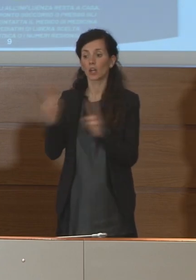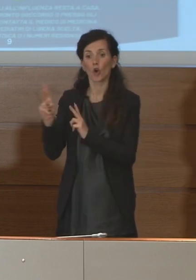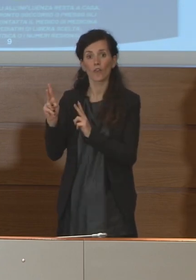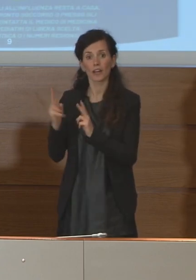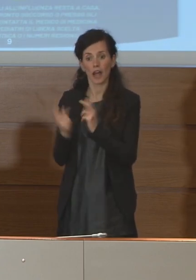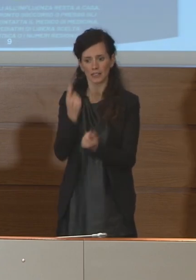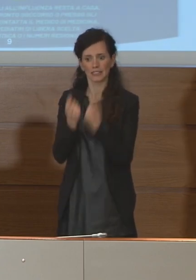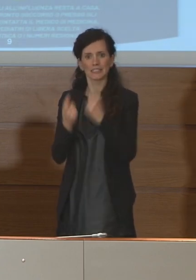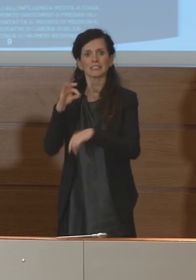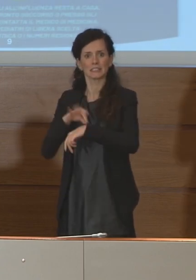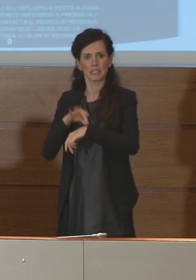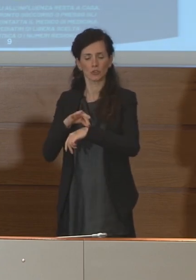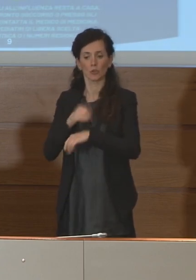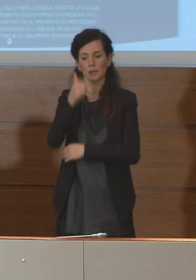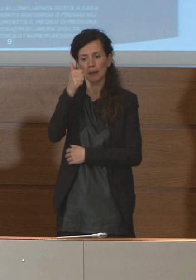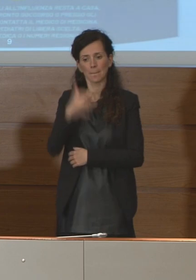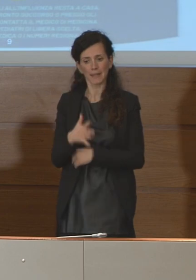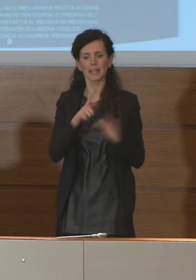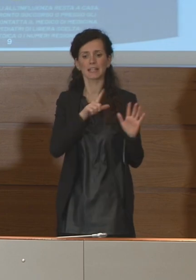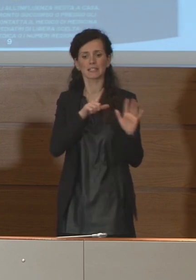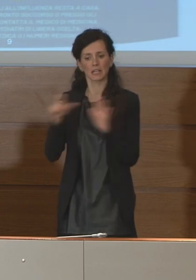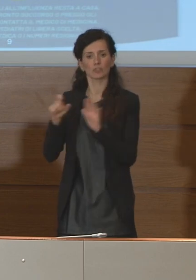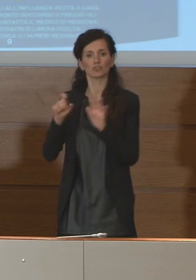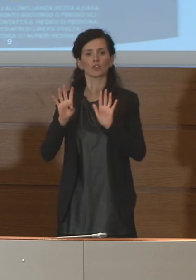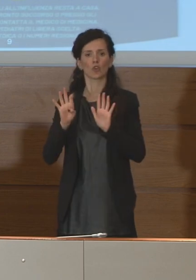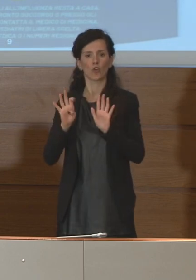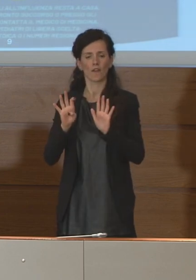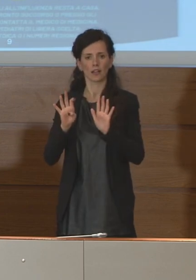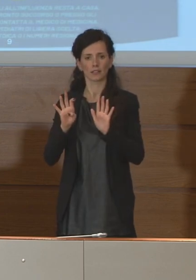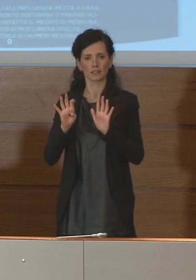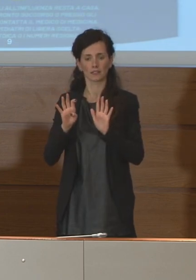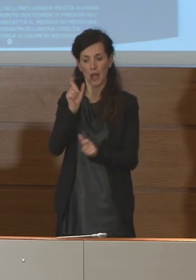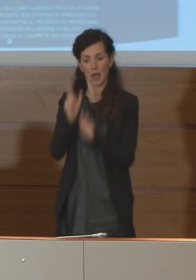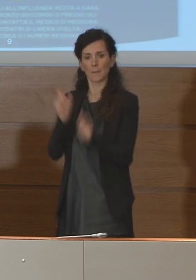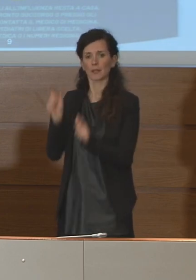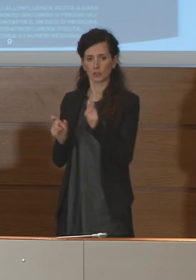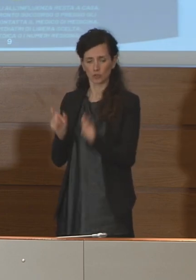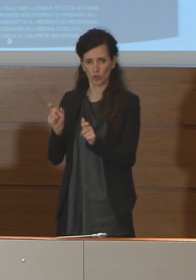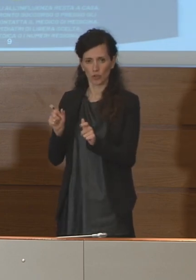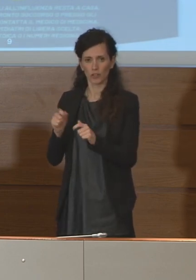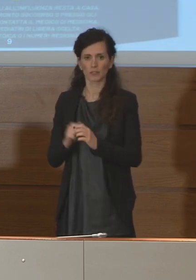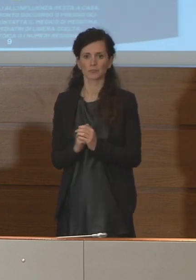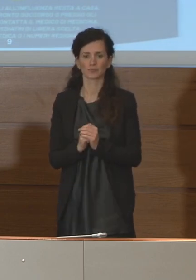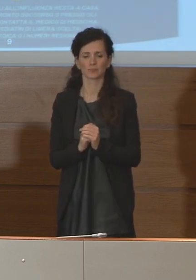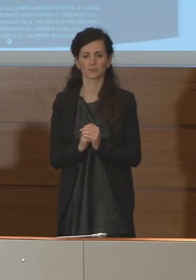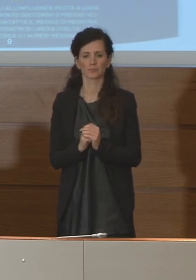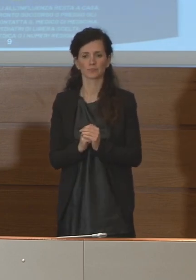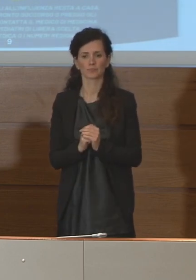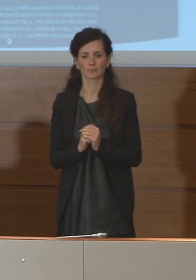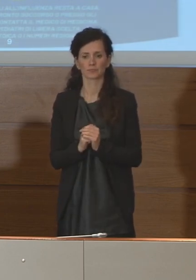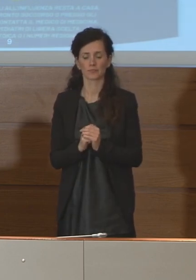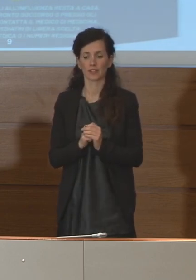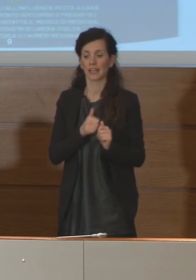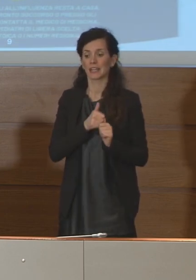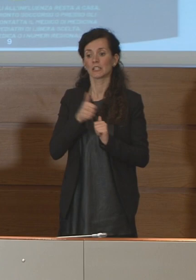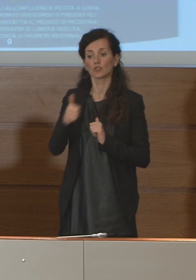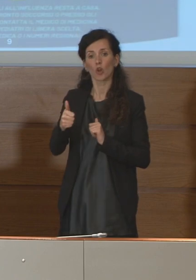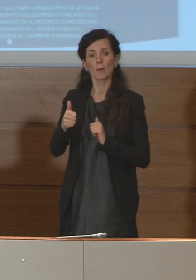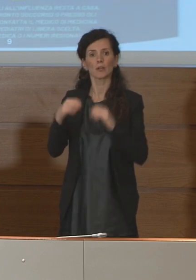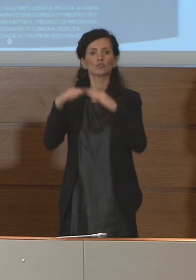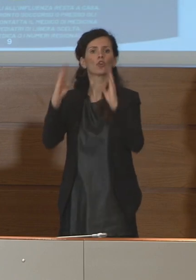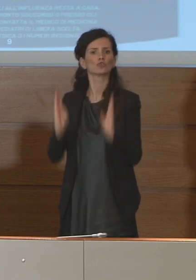sintomi 1.790 persone, in isolamento